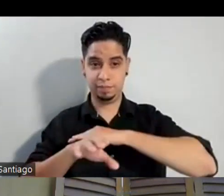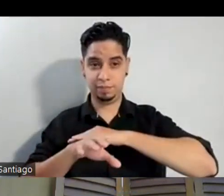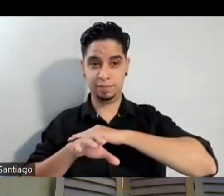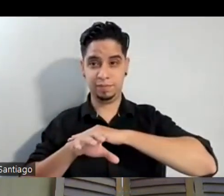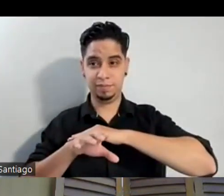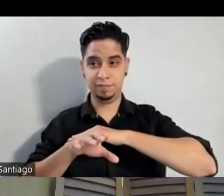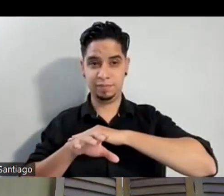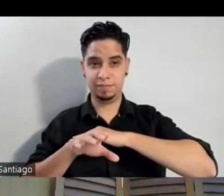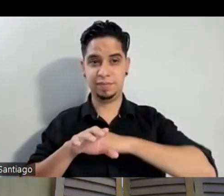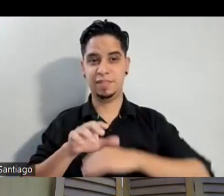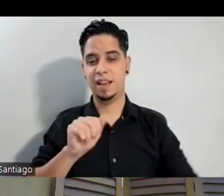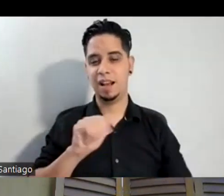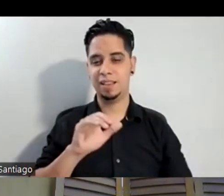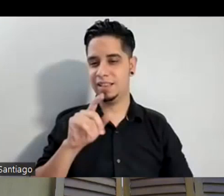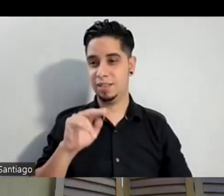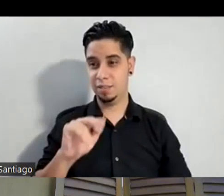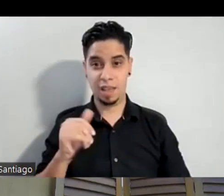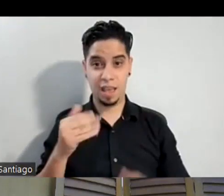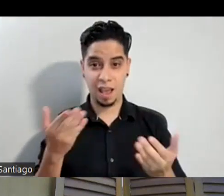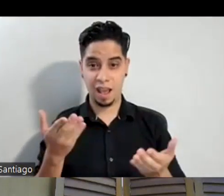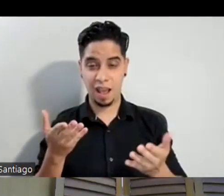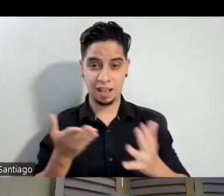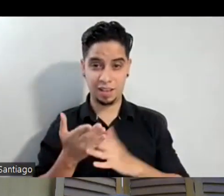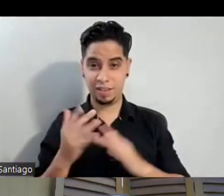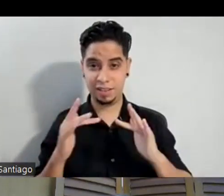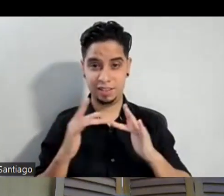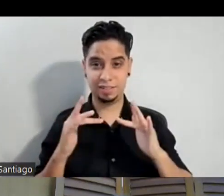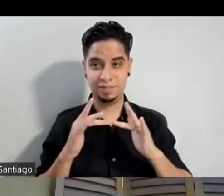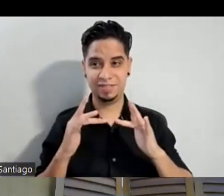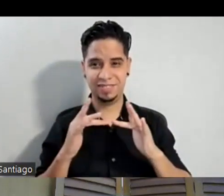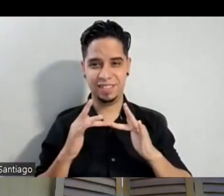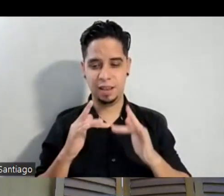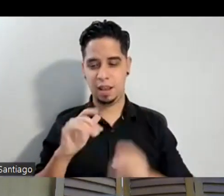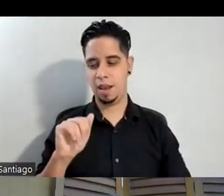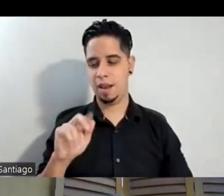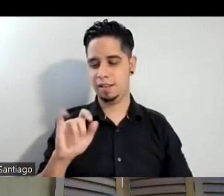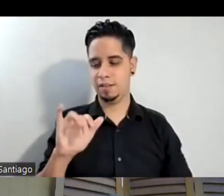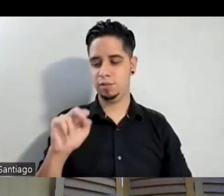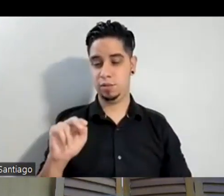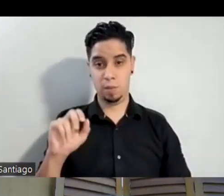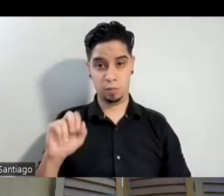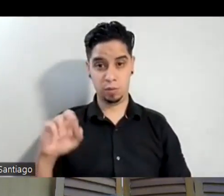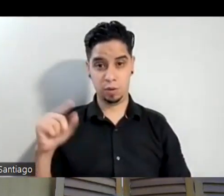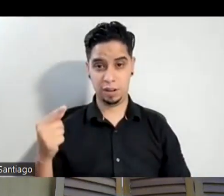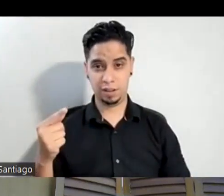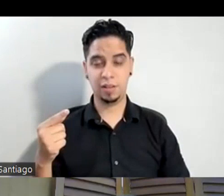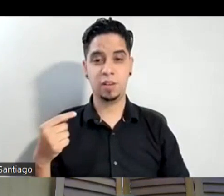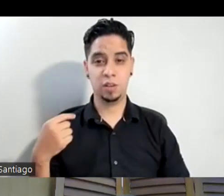a través de nuestras plataformas cibernéticas siendo artefusión.org nuestro portal principal